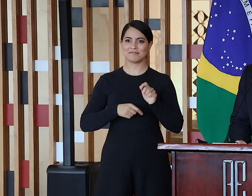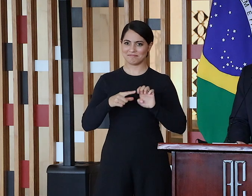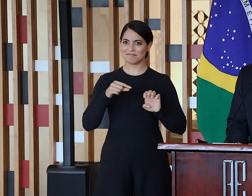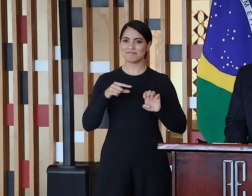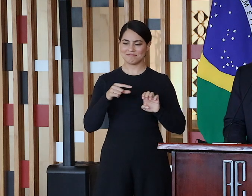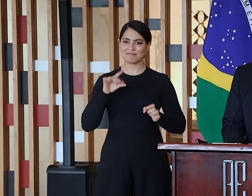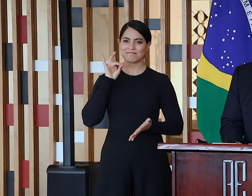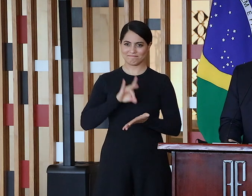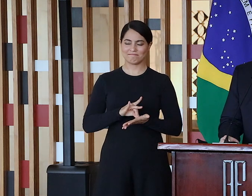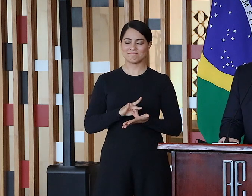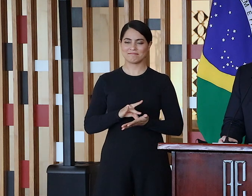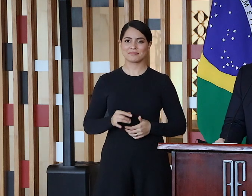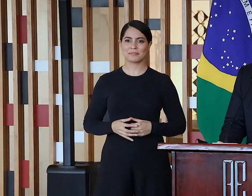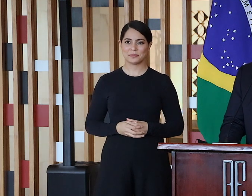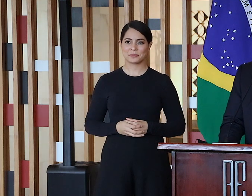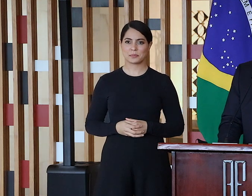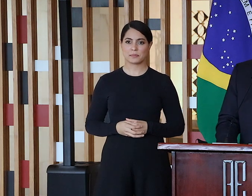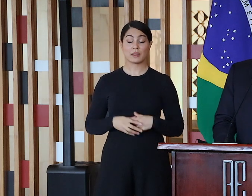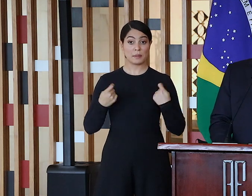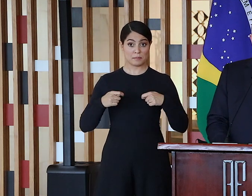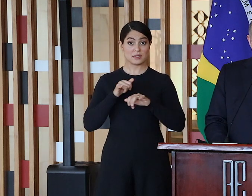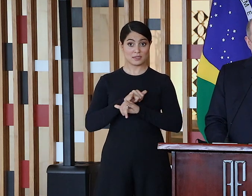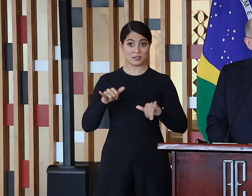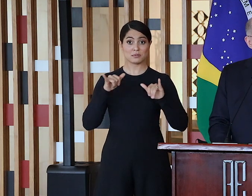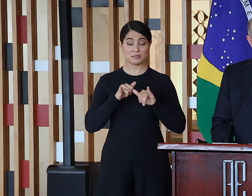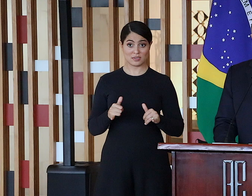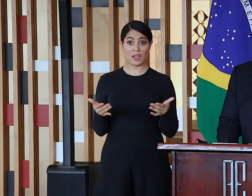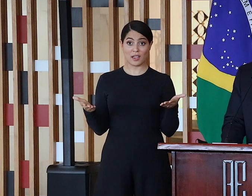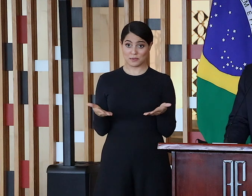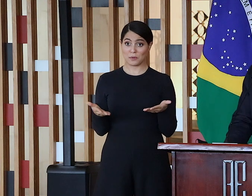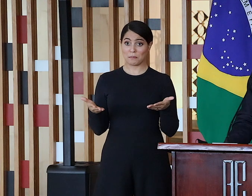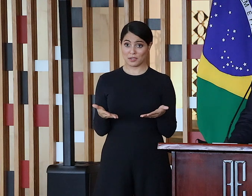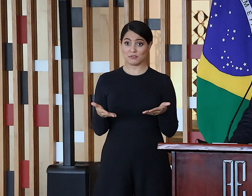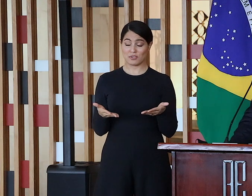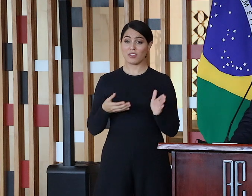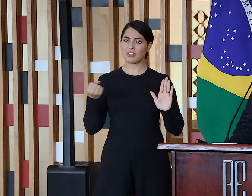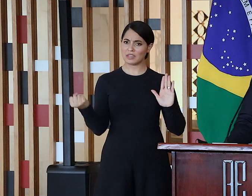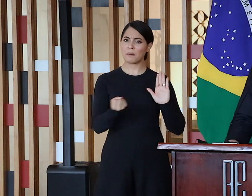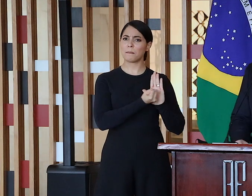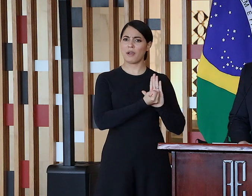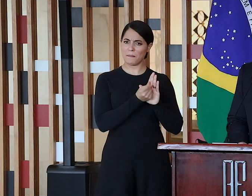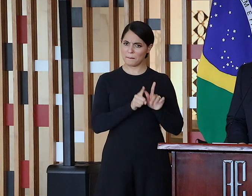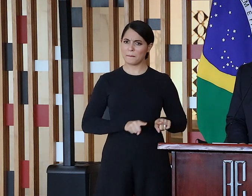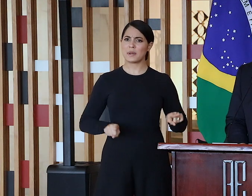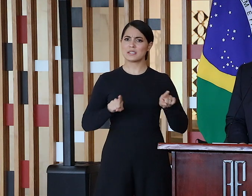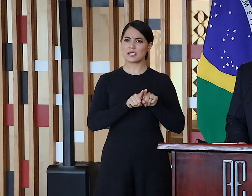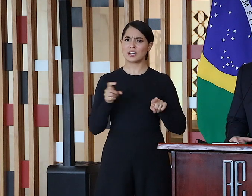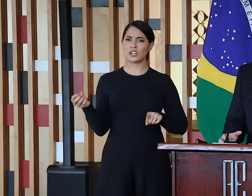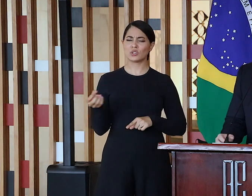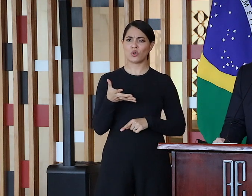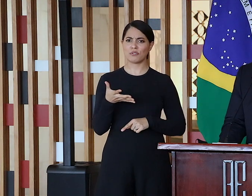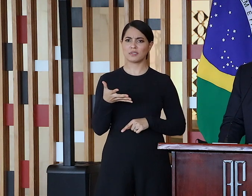E é essencial sublinhar, neste momento, que as atividades do marco de nossa nova parceria com o Centro Rochas